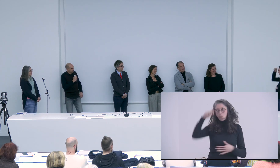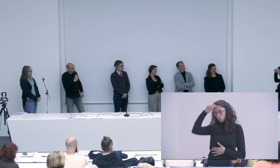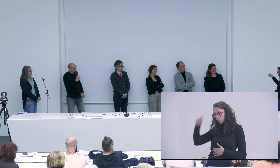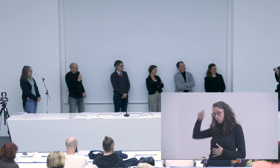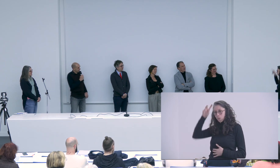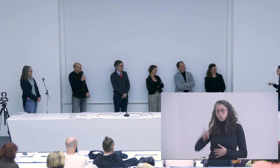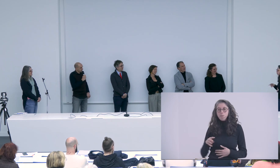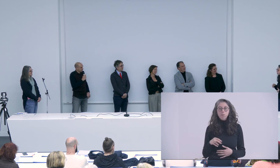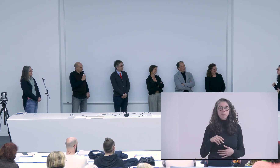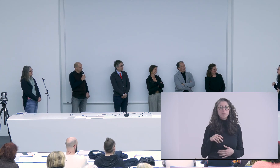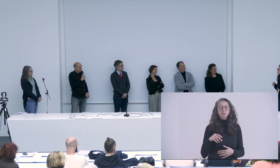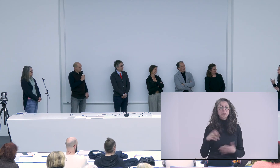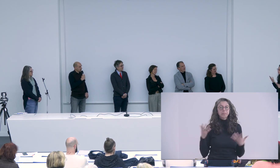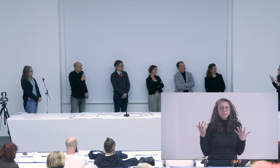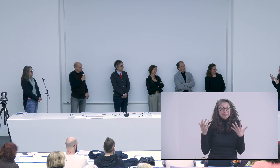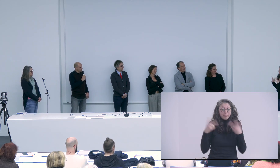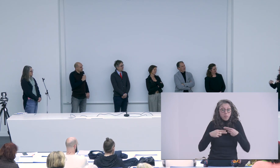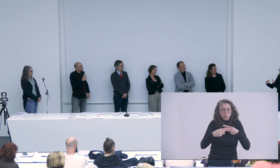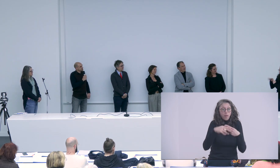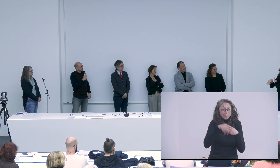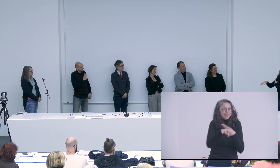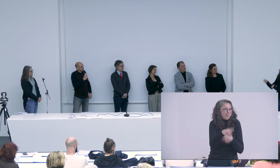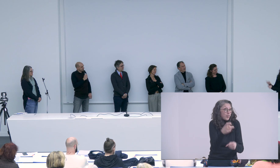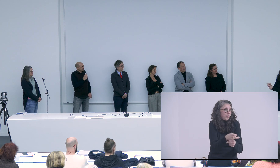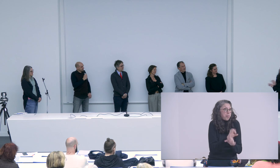mon envie de partir loin de tout ça